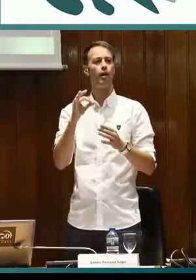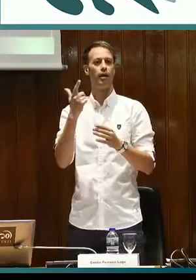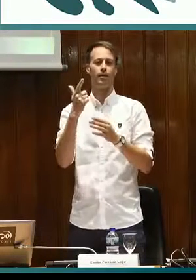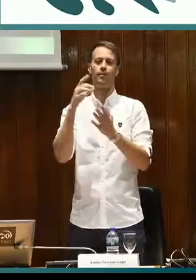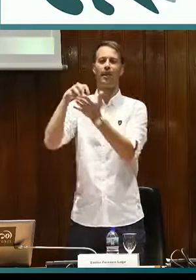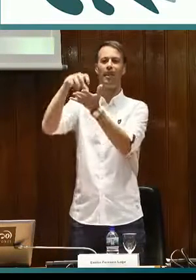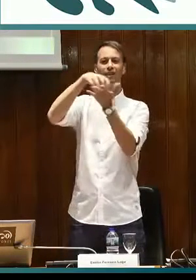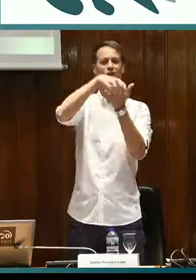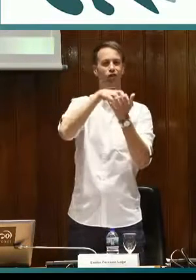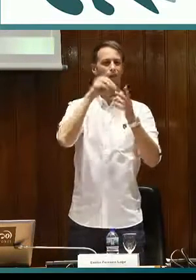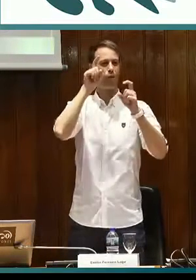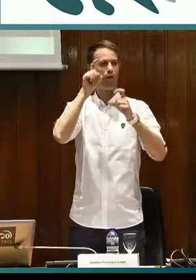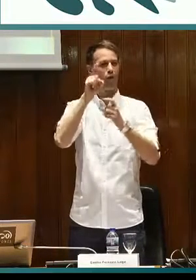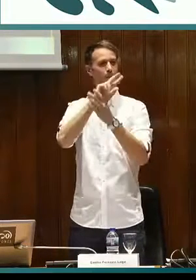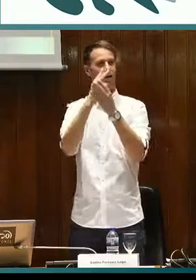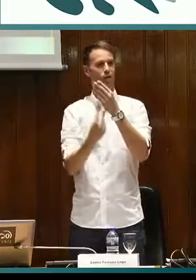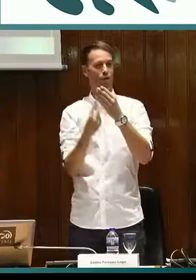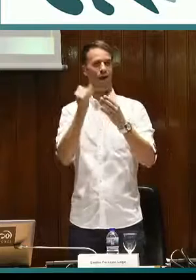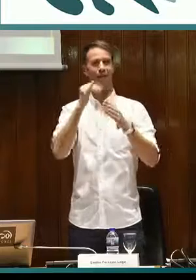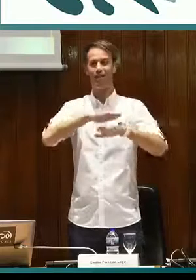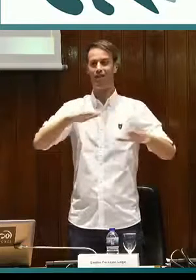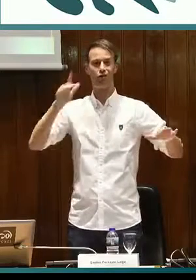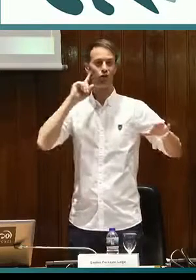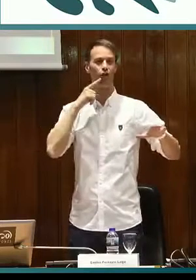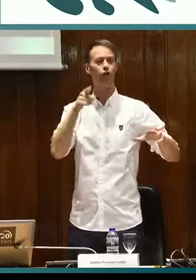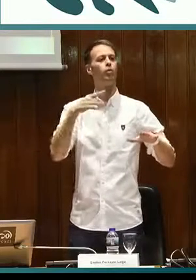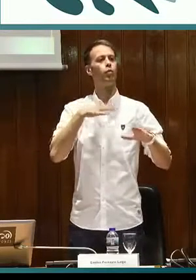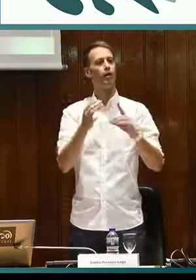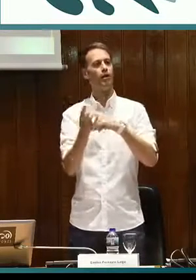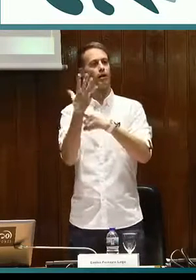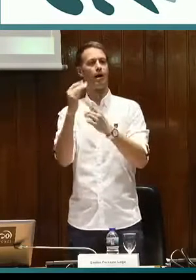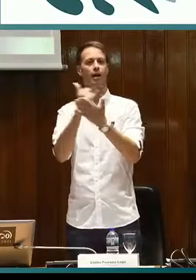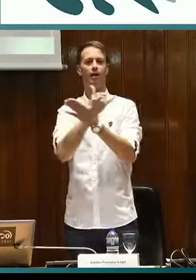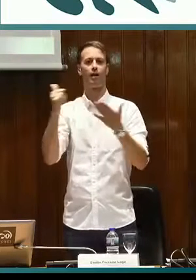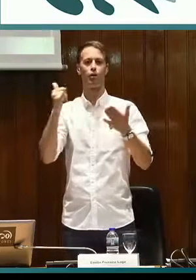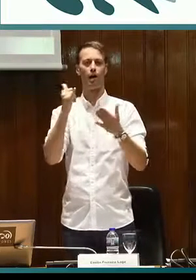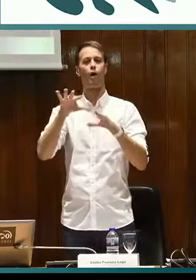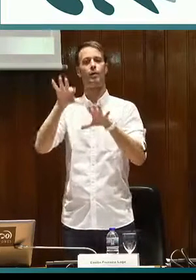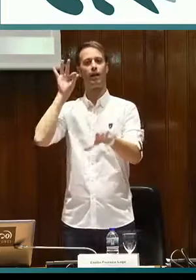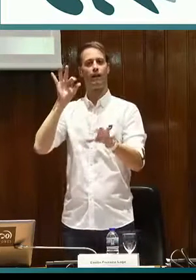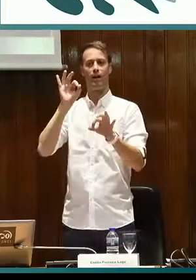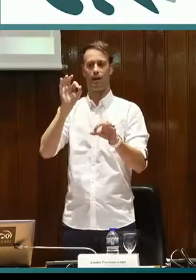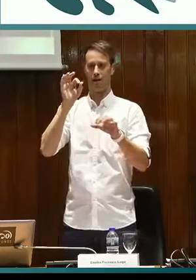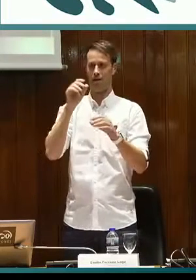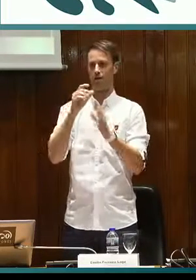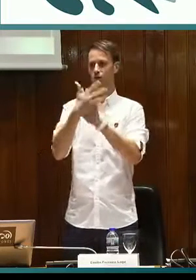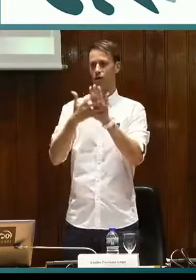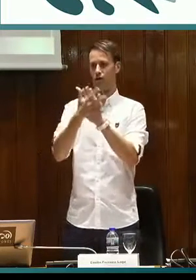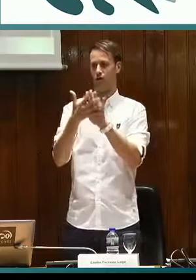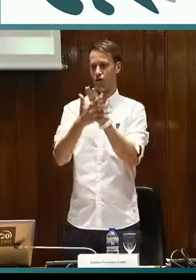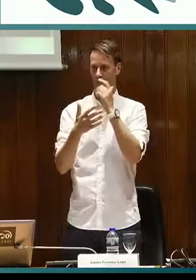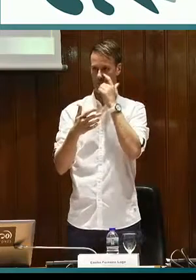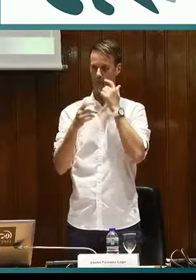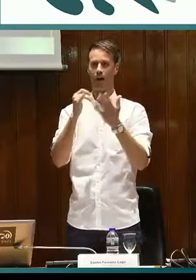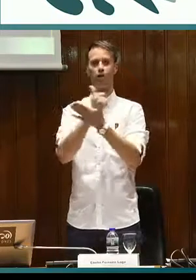que dice que en España y en los centros educativos bilingües, en los que haya niños sordos, se pueden crear asignaturas optativas